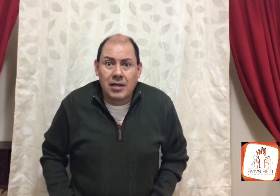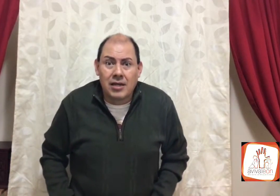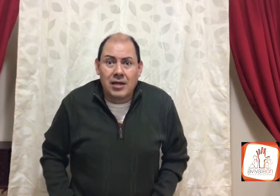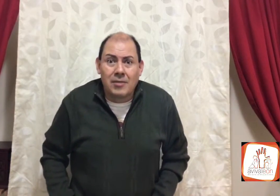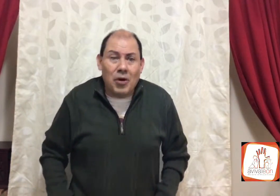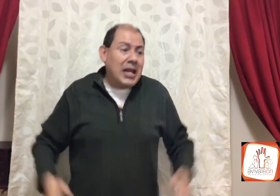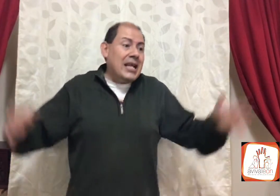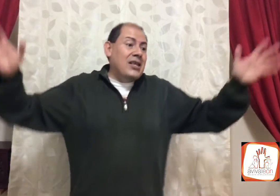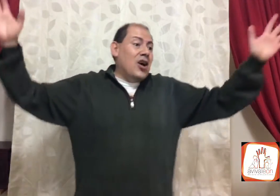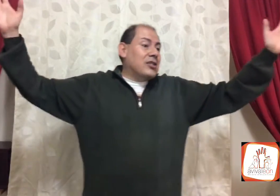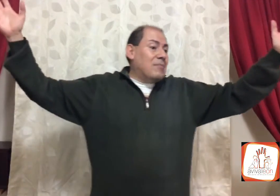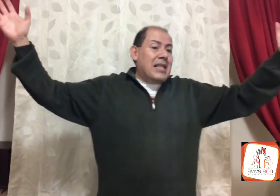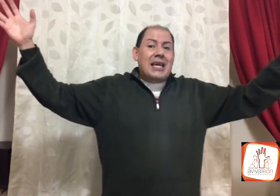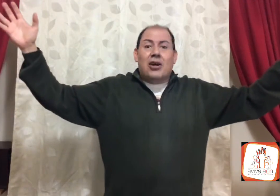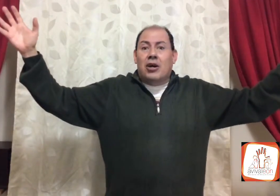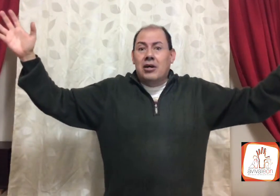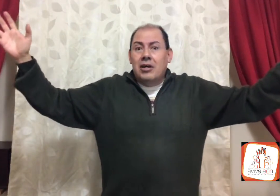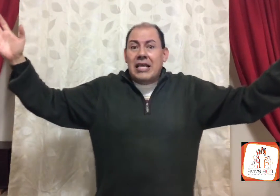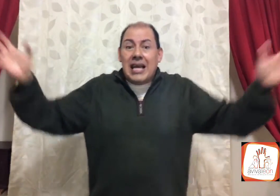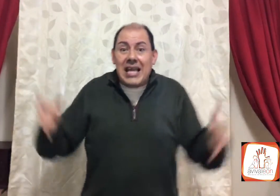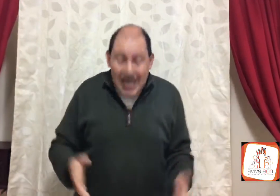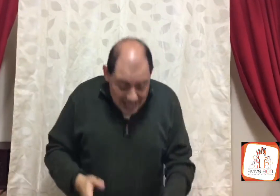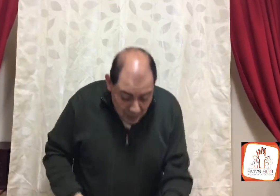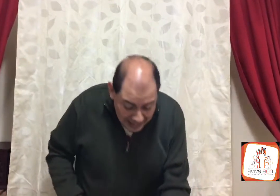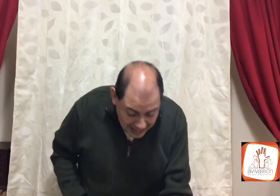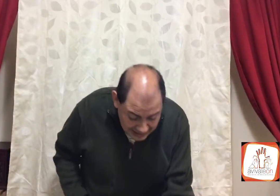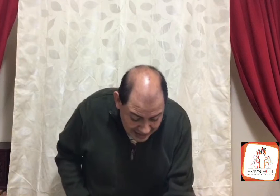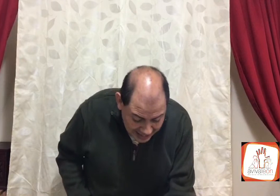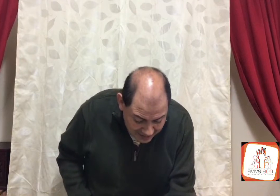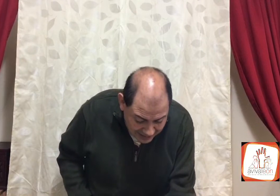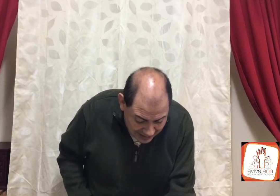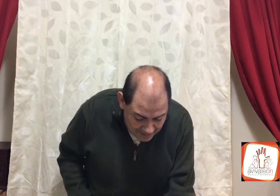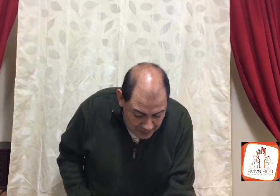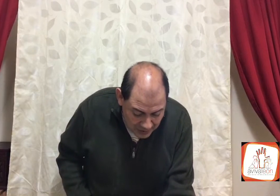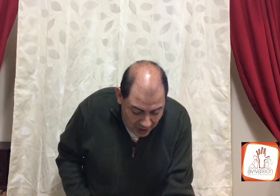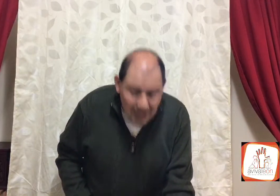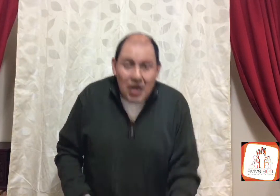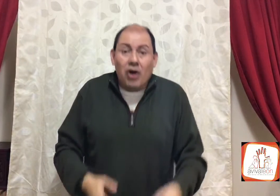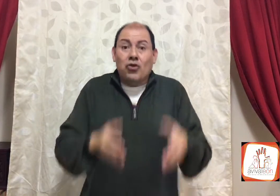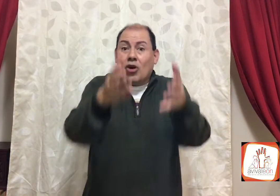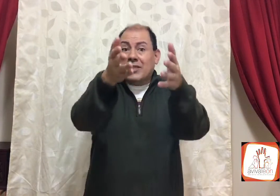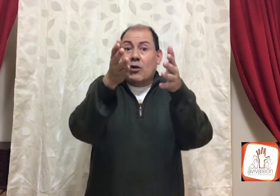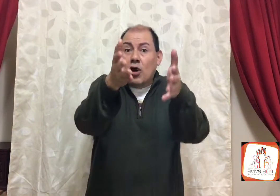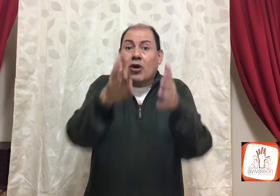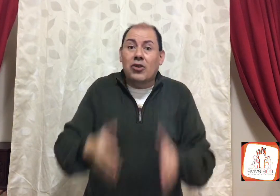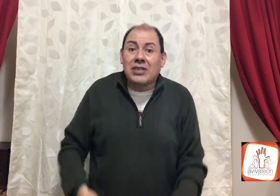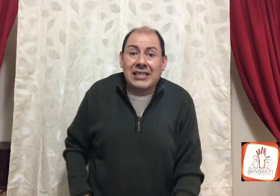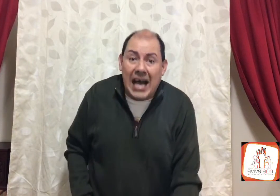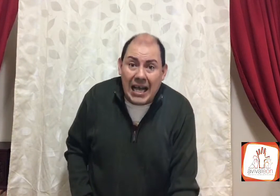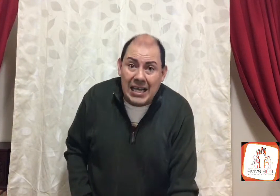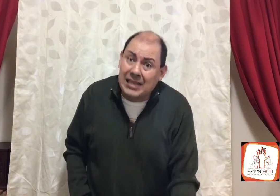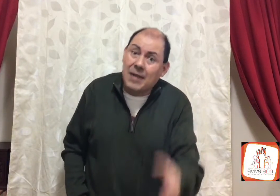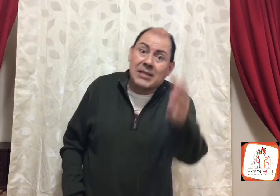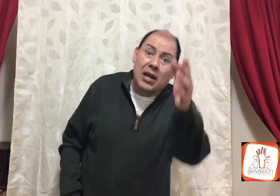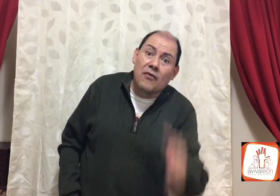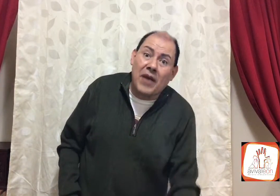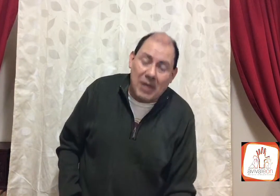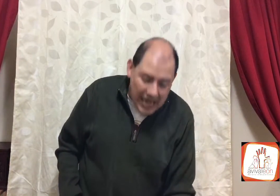porque Dios me dijo, igual que esta gente, o tú seguro conoces a alguien, tal vez algún familiar,